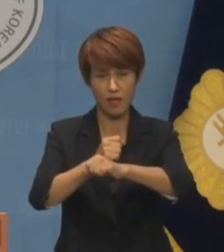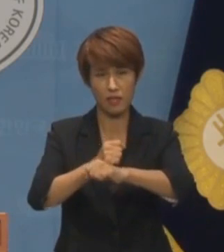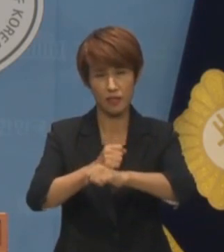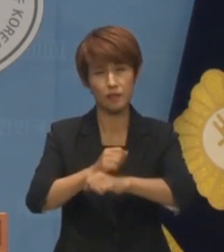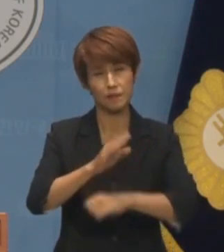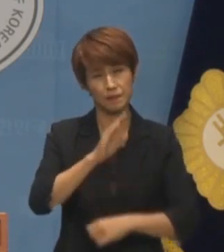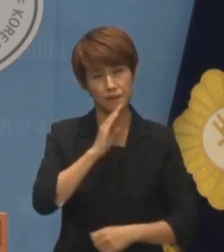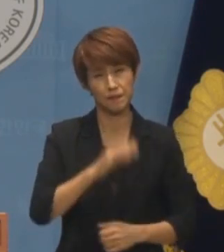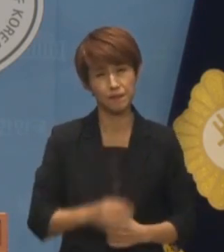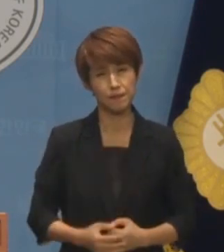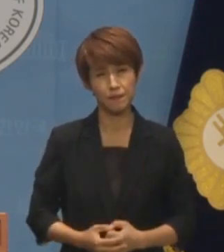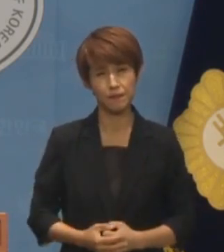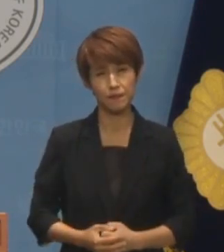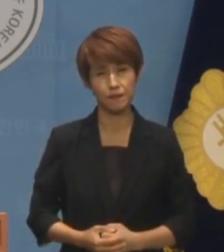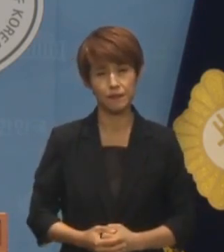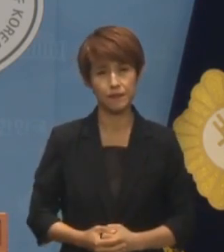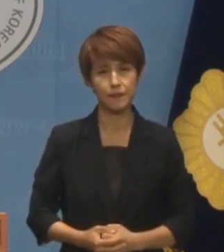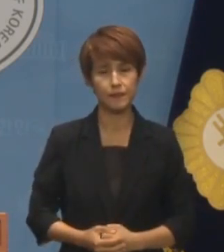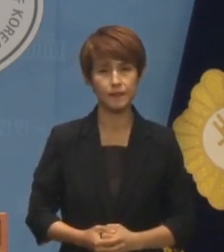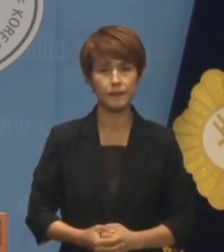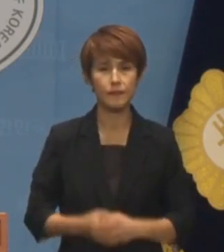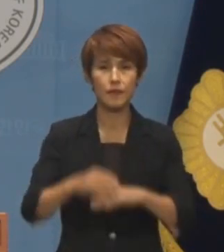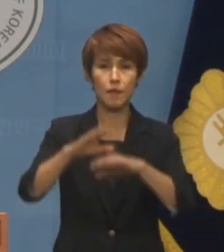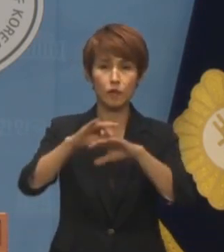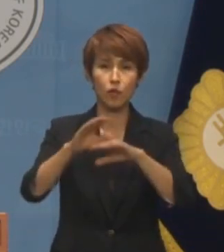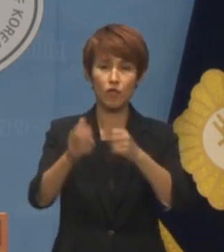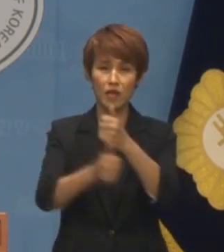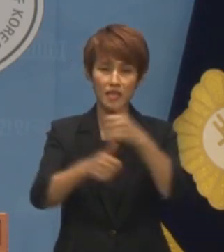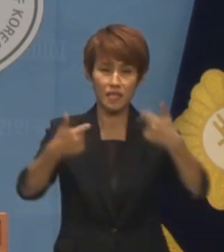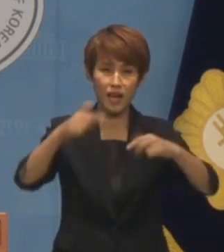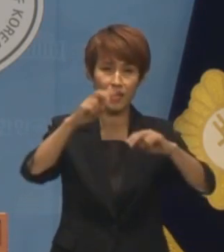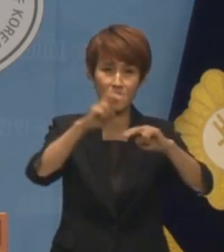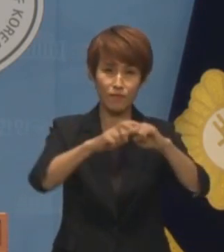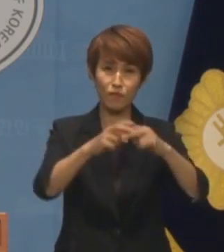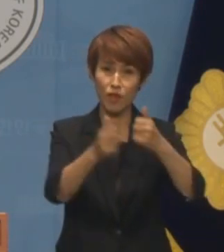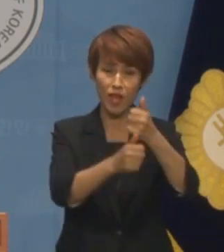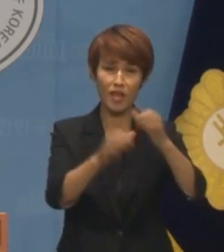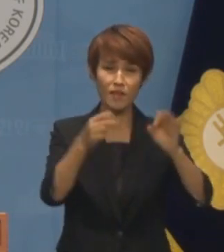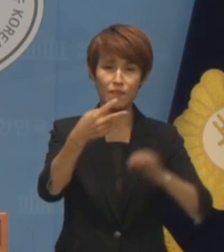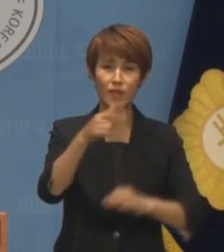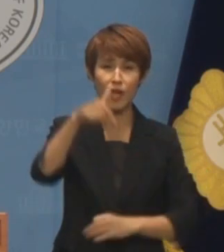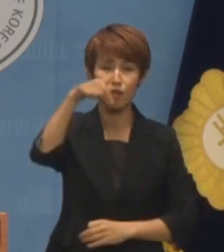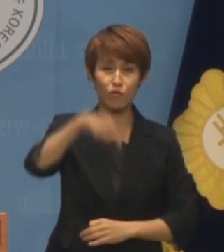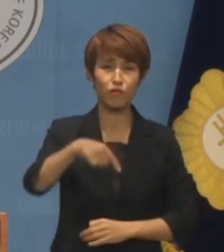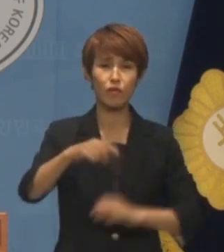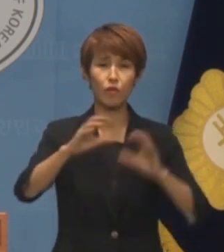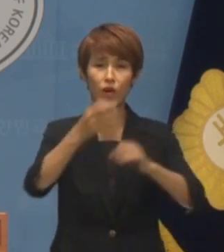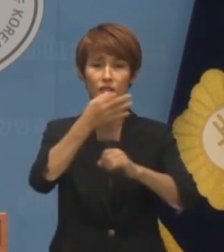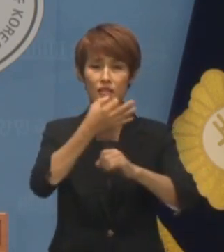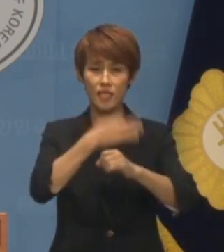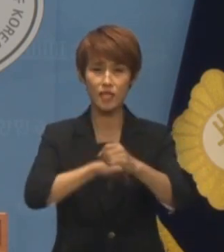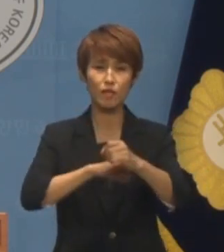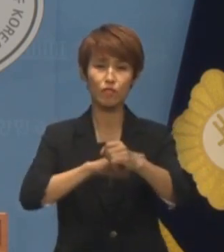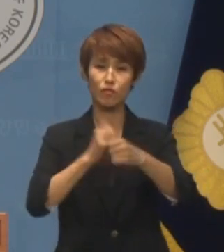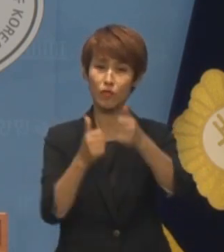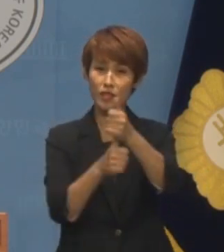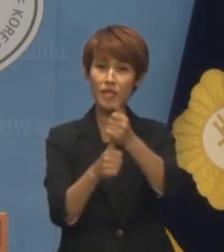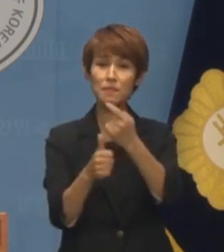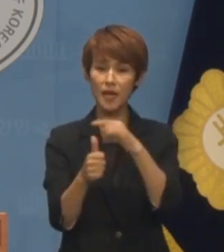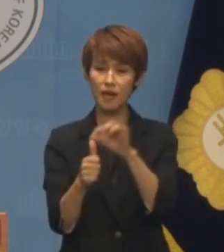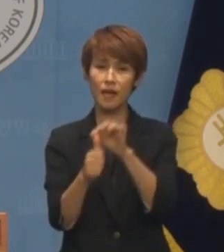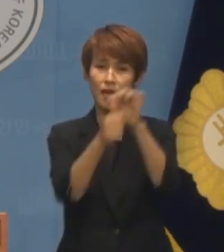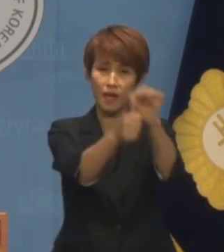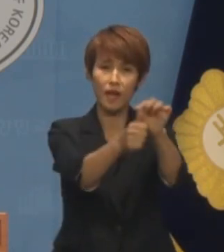것 같으니까요 방송위 상임위원회는 김태규 국가권익위 부위원장을 임명했습니다